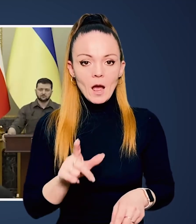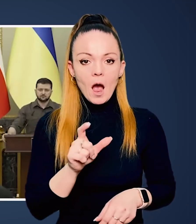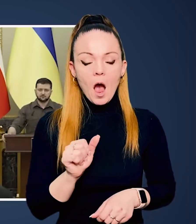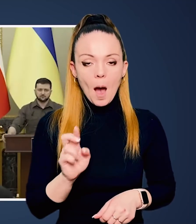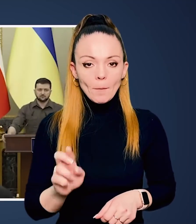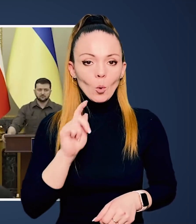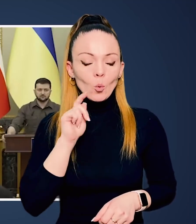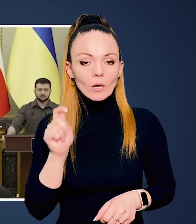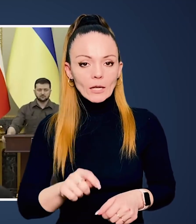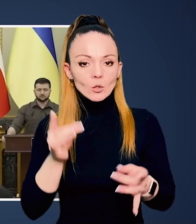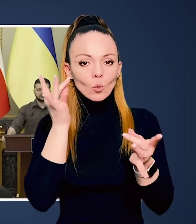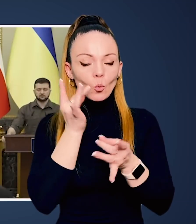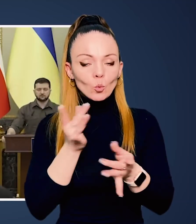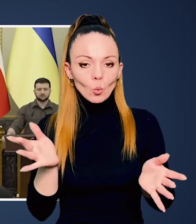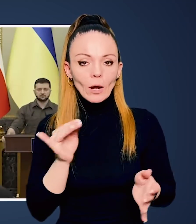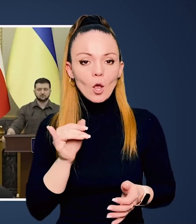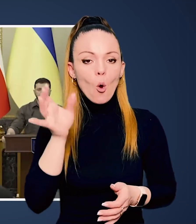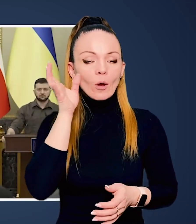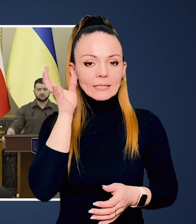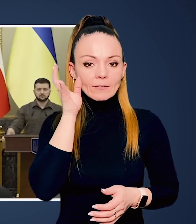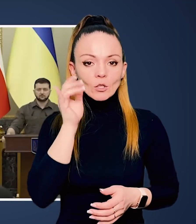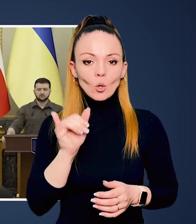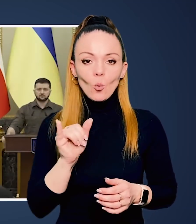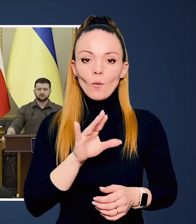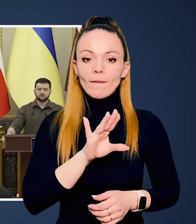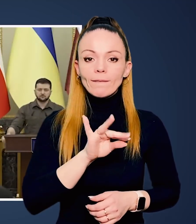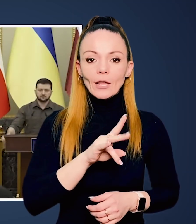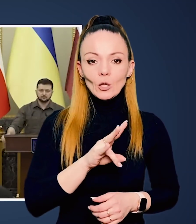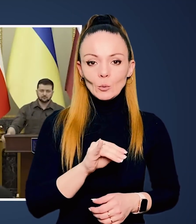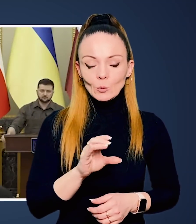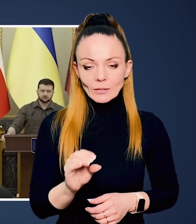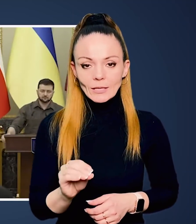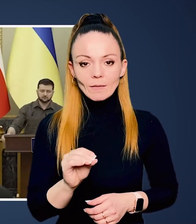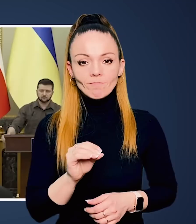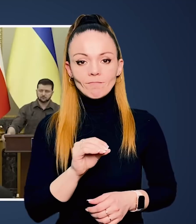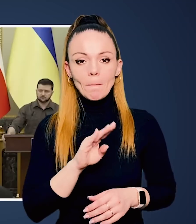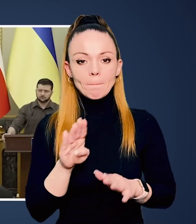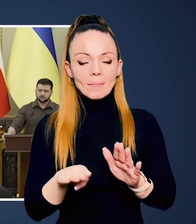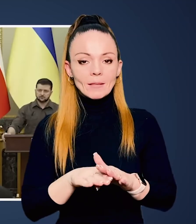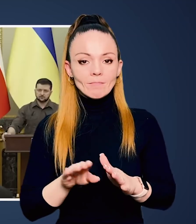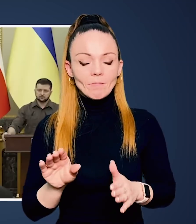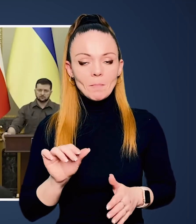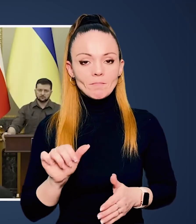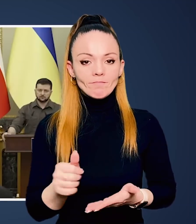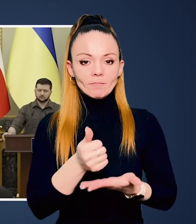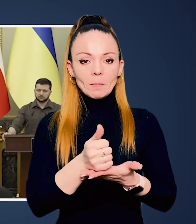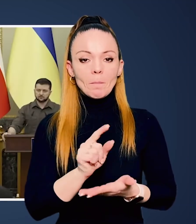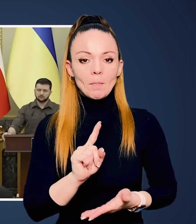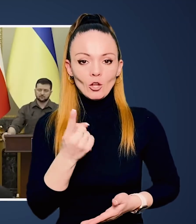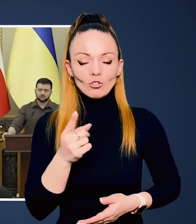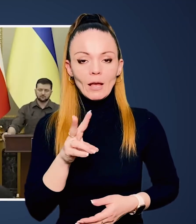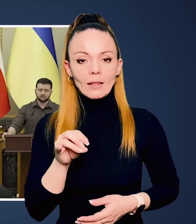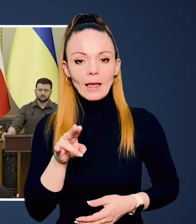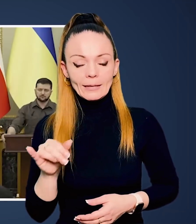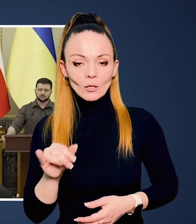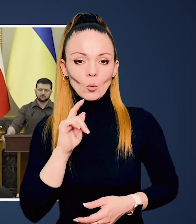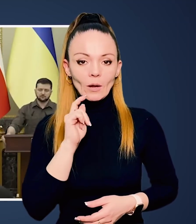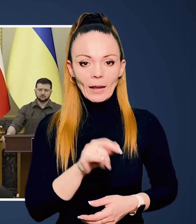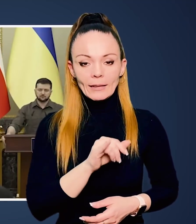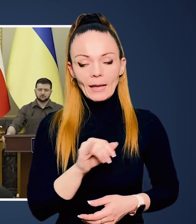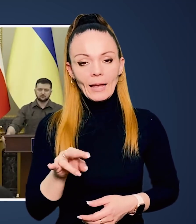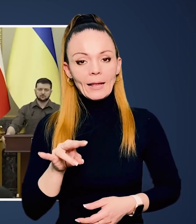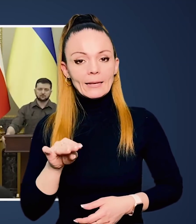спеціальний хаб української культури і освіти у Вільнюсі під проводом перших ледів